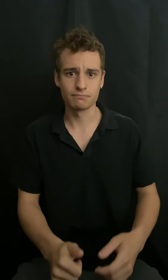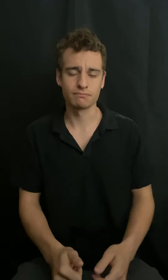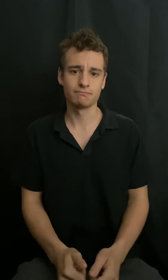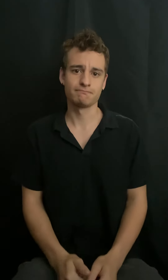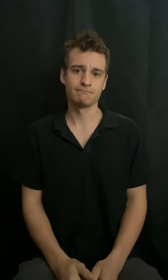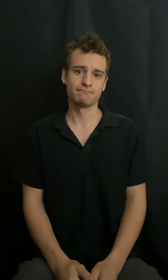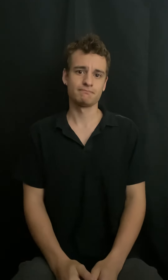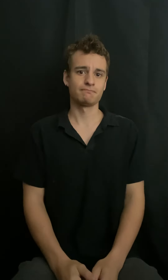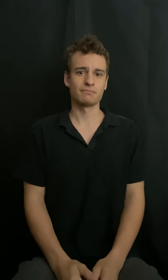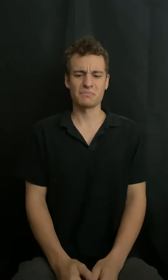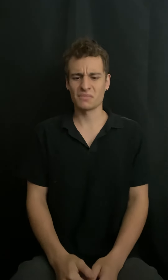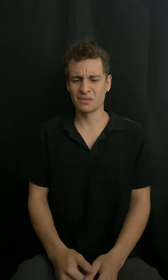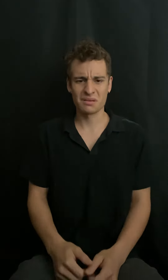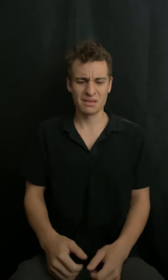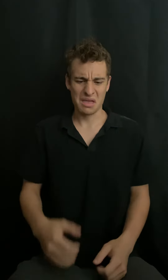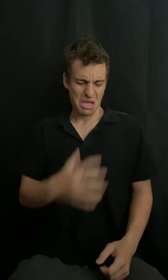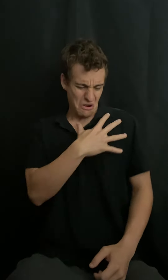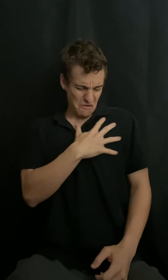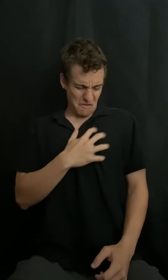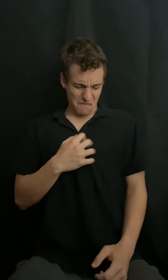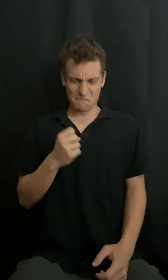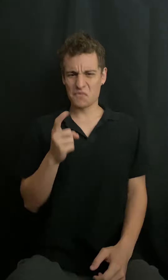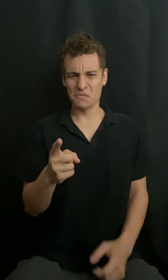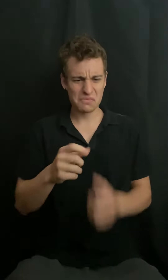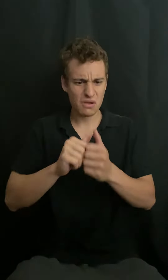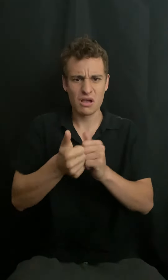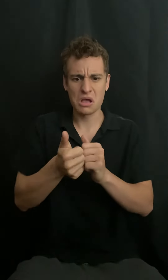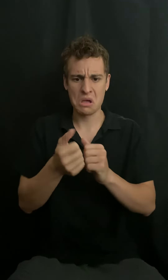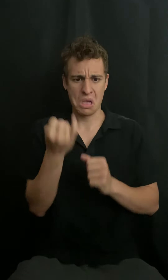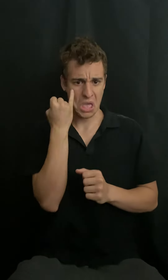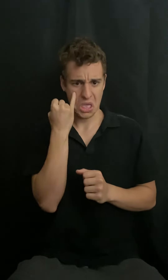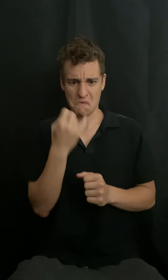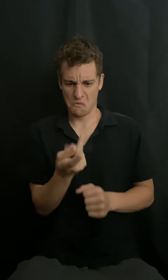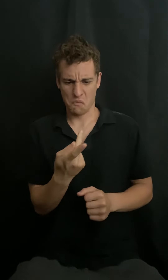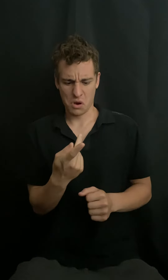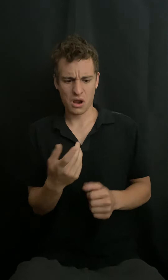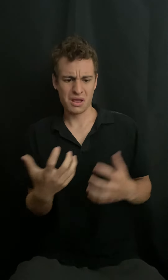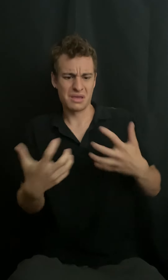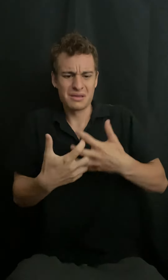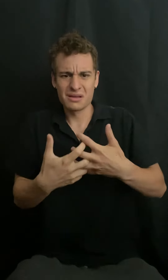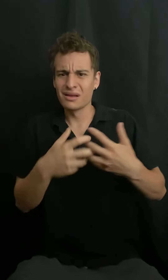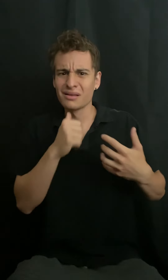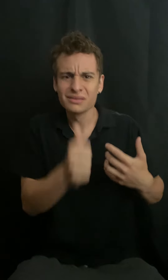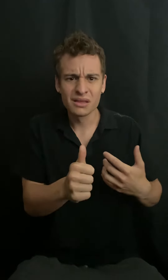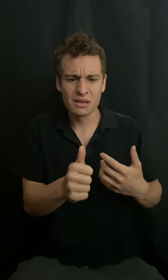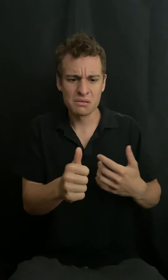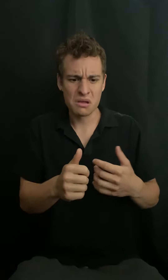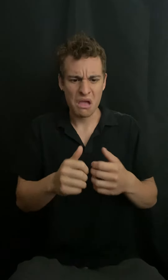Y cómo deshacerme de ti si no te tengo, cómo alejarme de